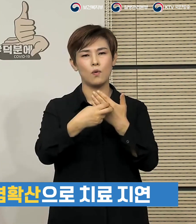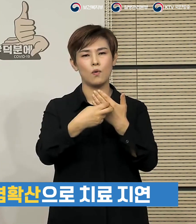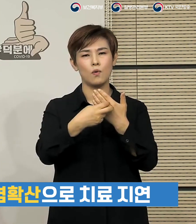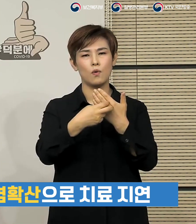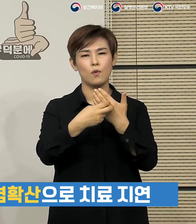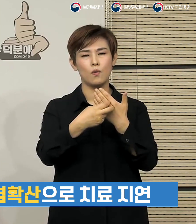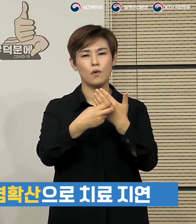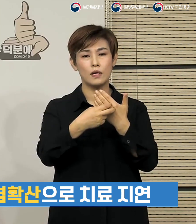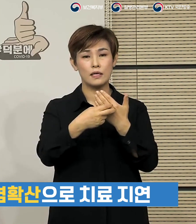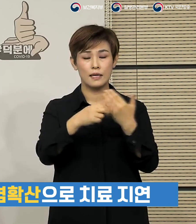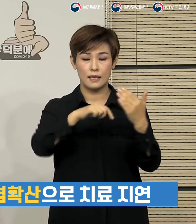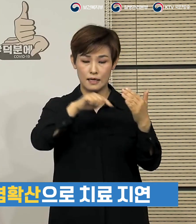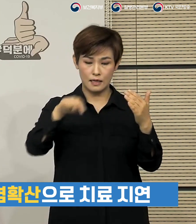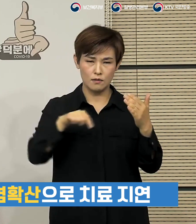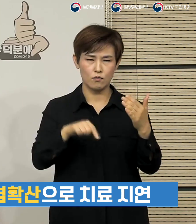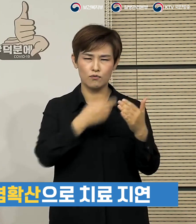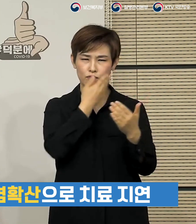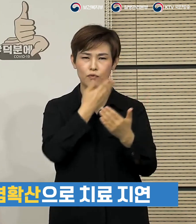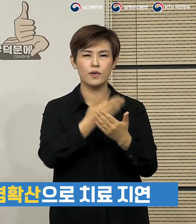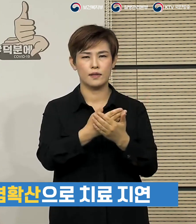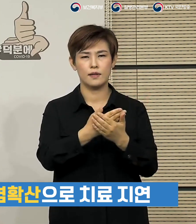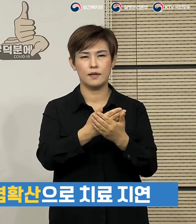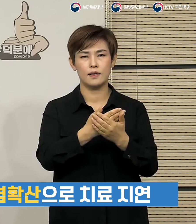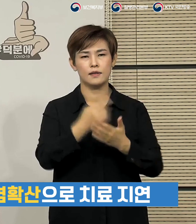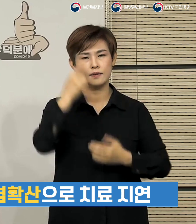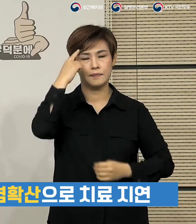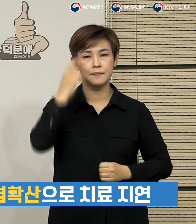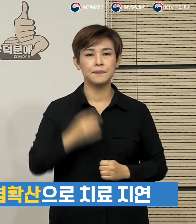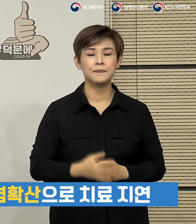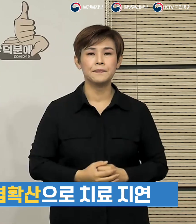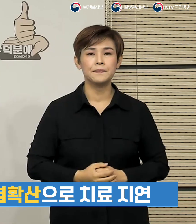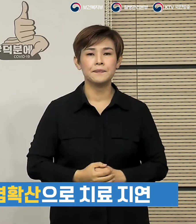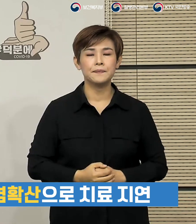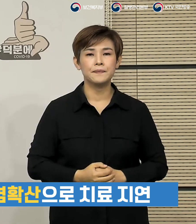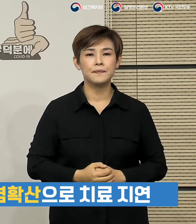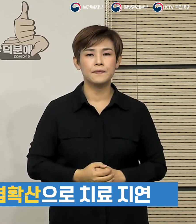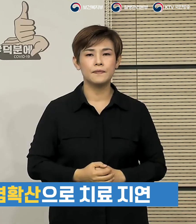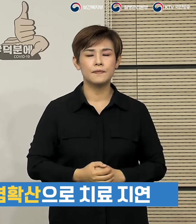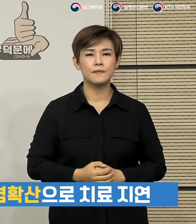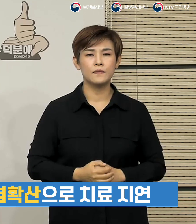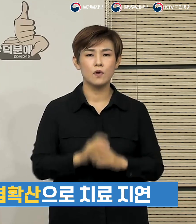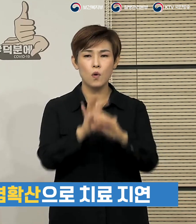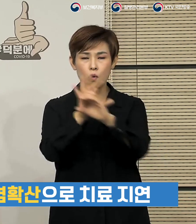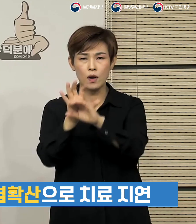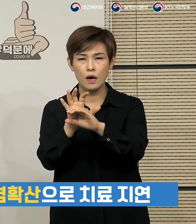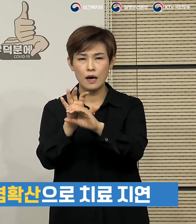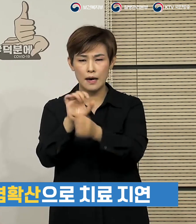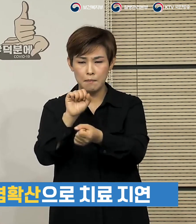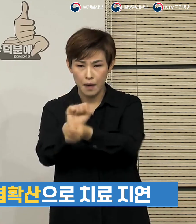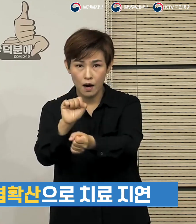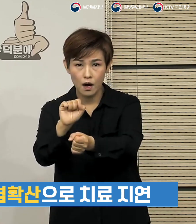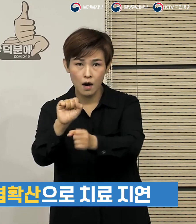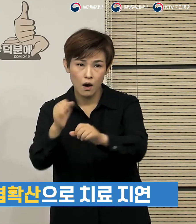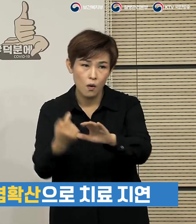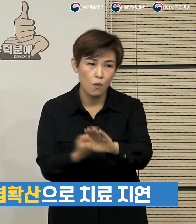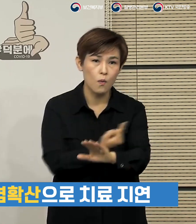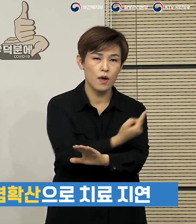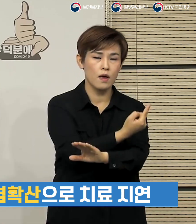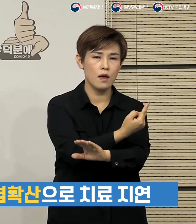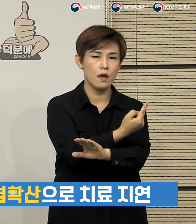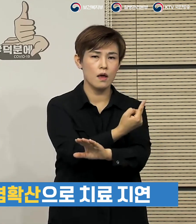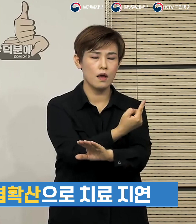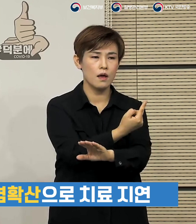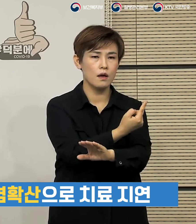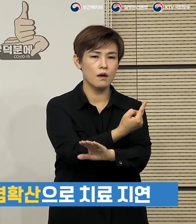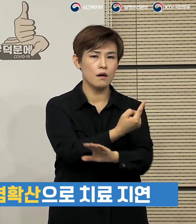중요한 도전이고 과제라고 생각을 합니다. 특히 코로나19 이외의 중증 질환을 가지고